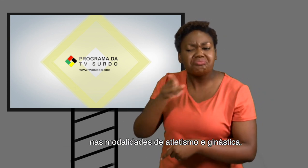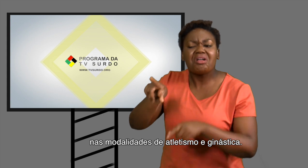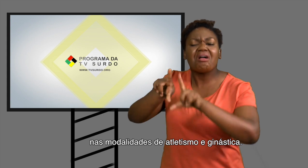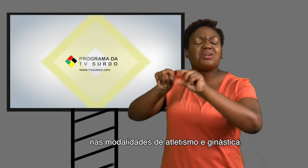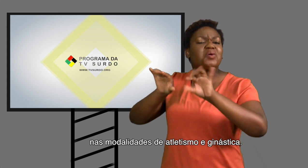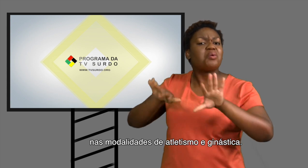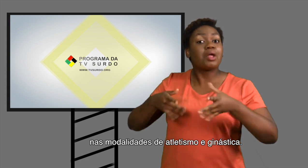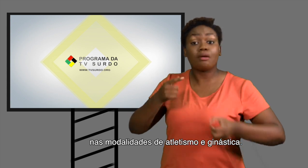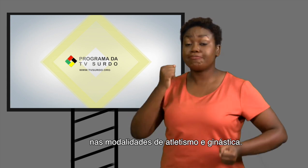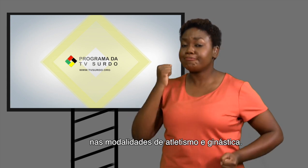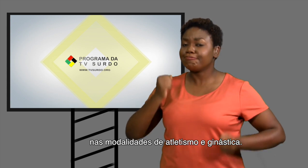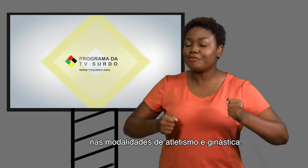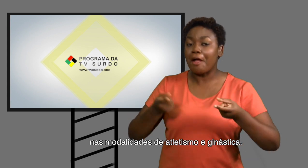atletismo e ginástica.